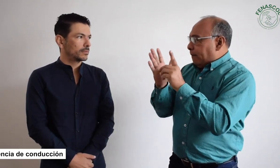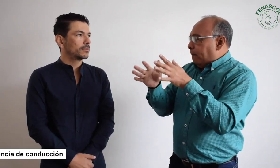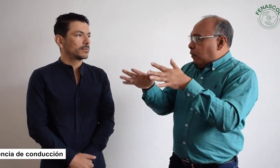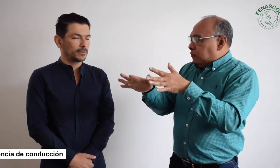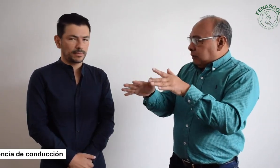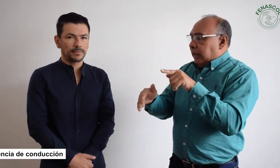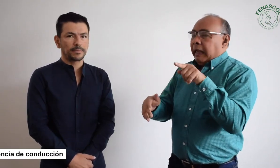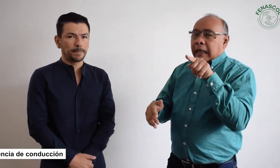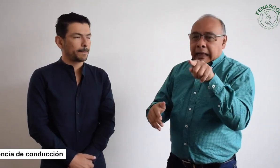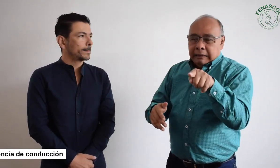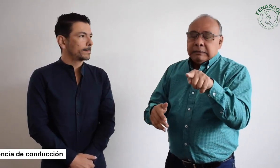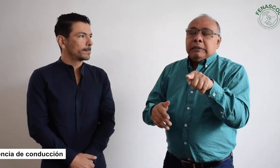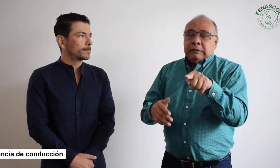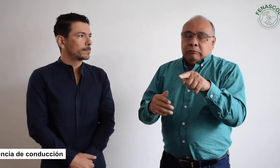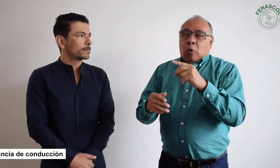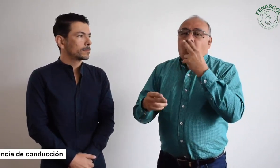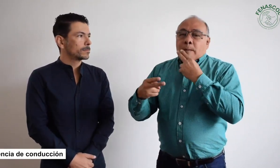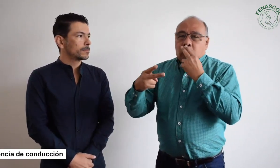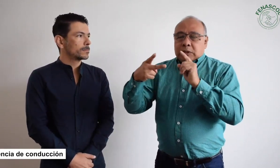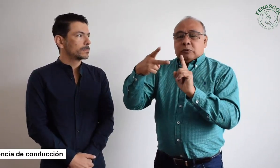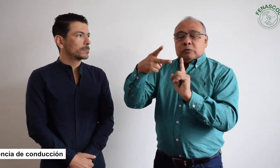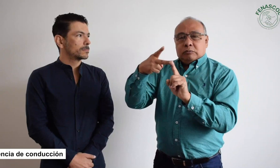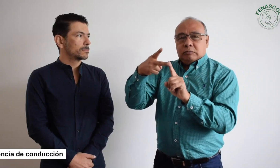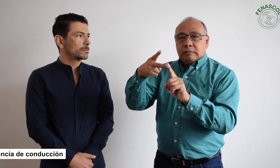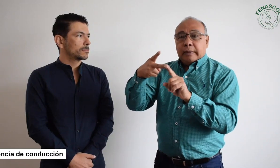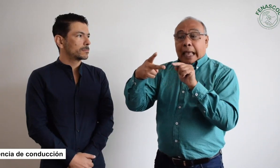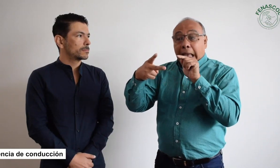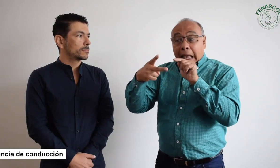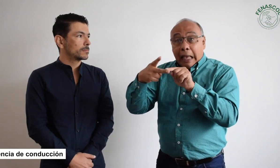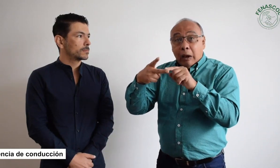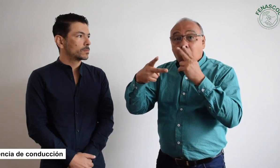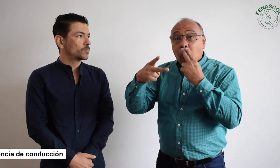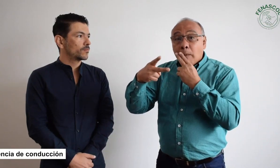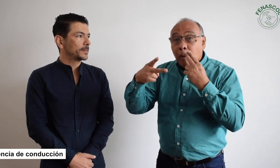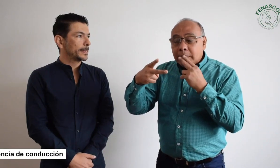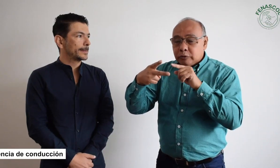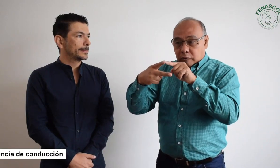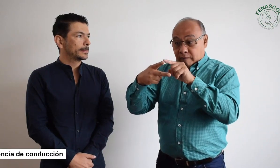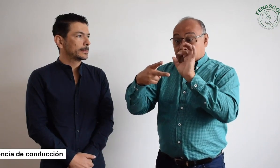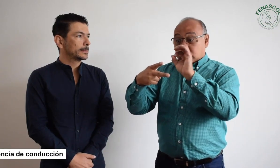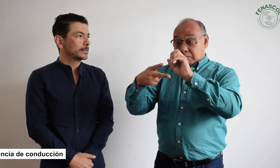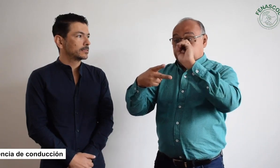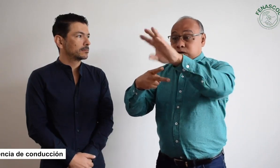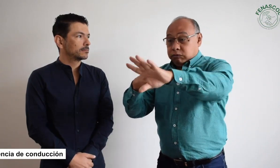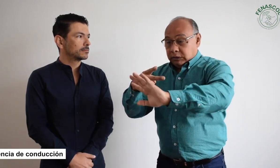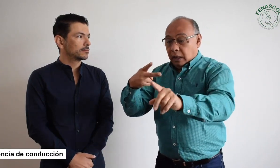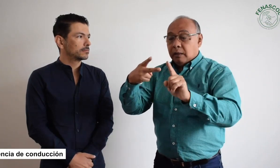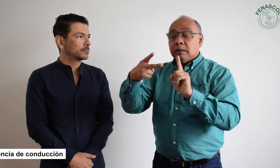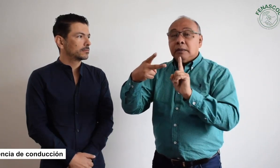compromiso. El primero efectivamente se envió al estado. El segundo fue hacer la solicitud de esa reunión,